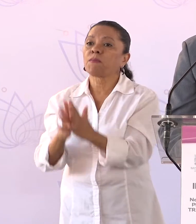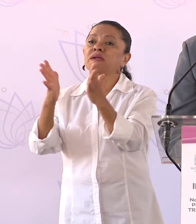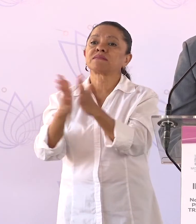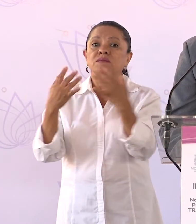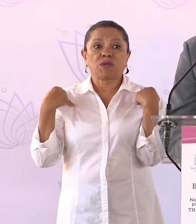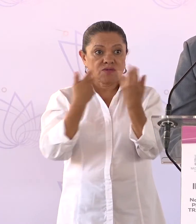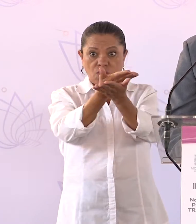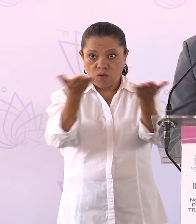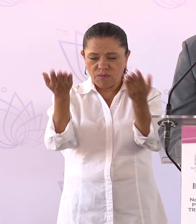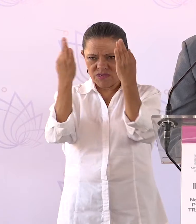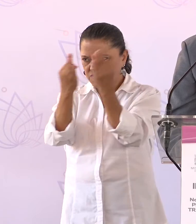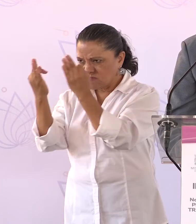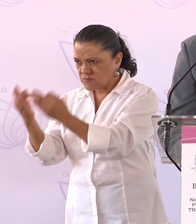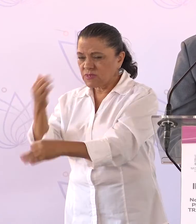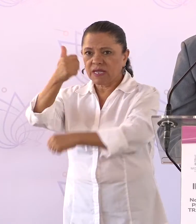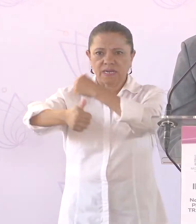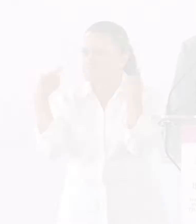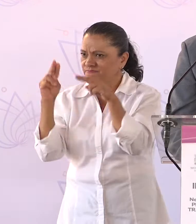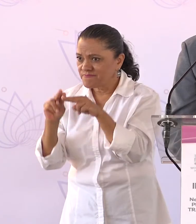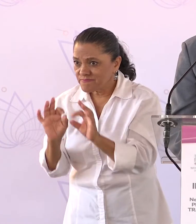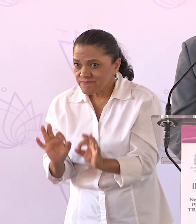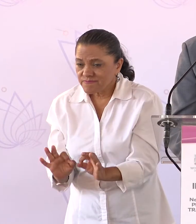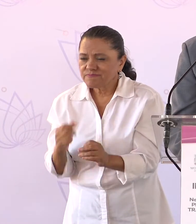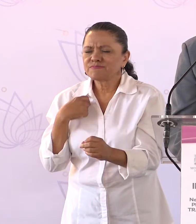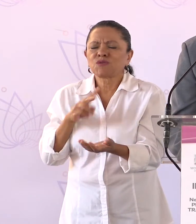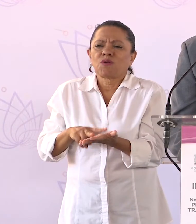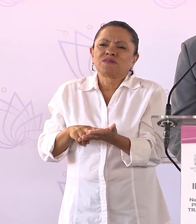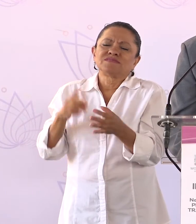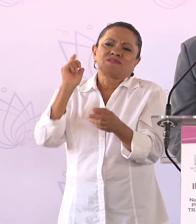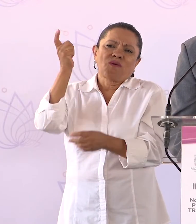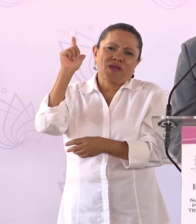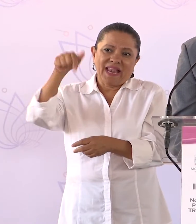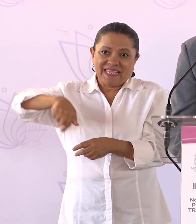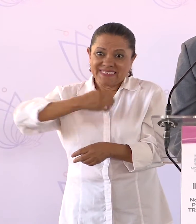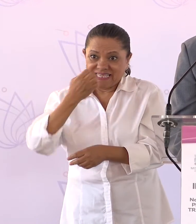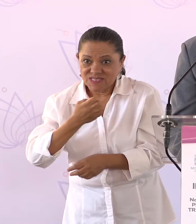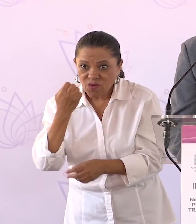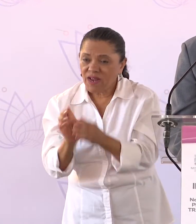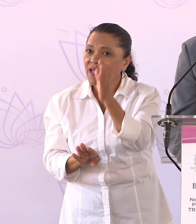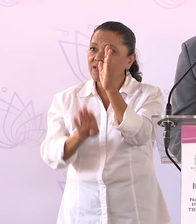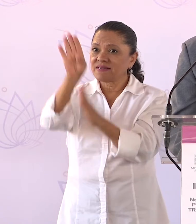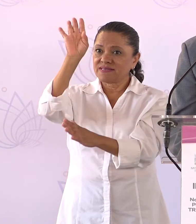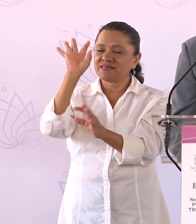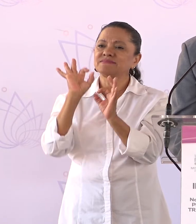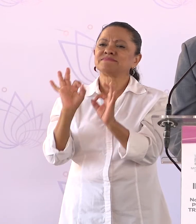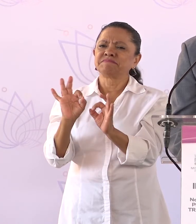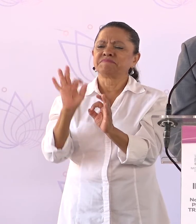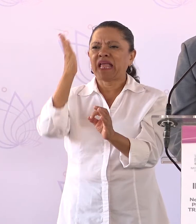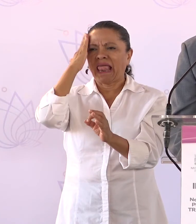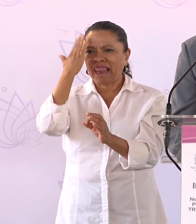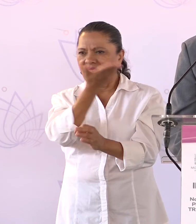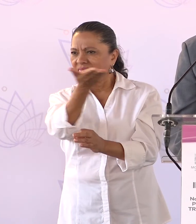para enfrentar los grandes retos mundiales. Hago votos para que de esta escuela salgan líderes, grandes profesionistas